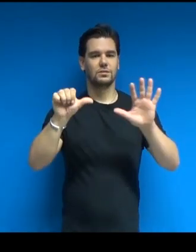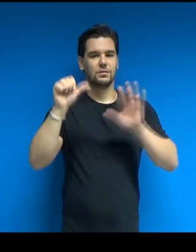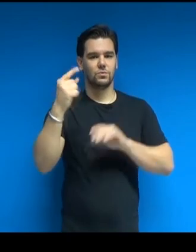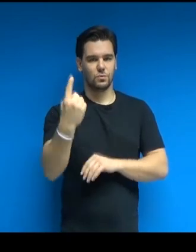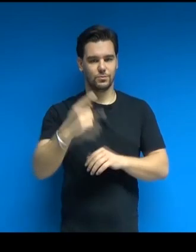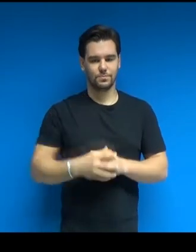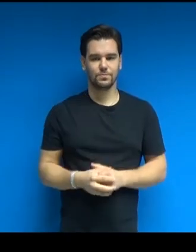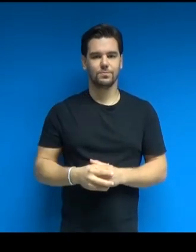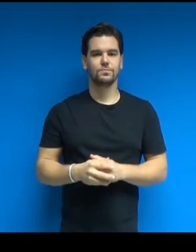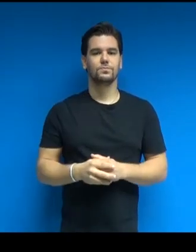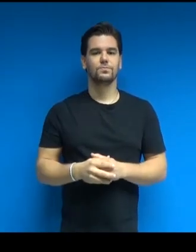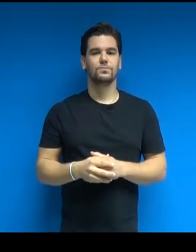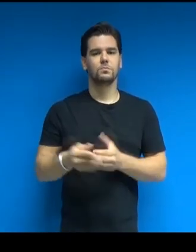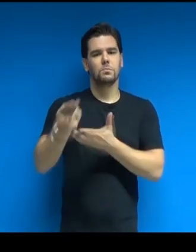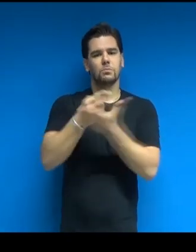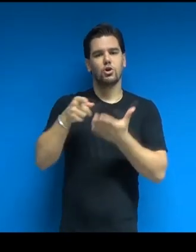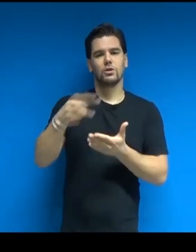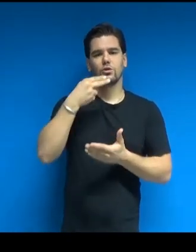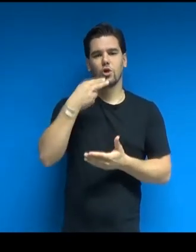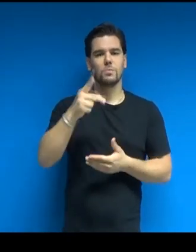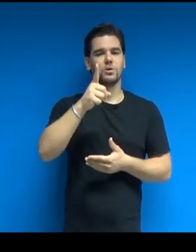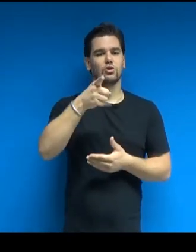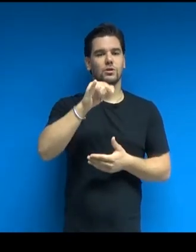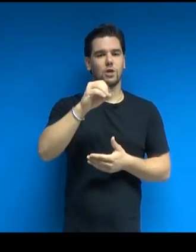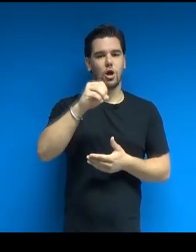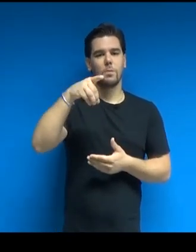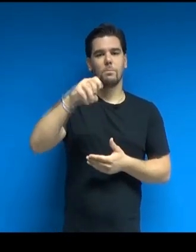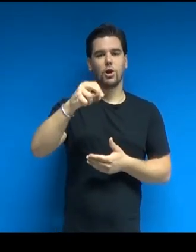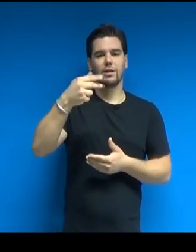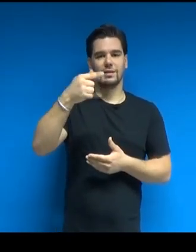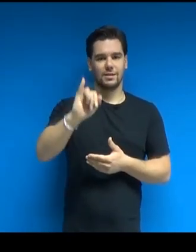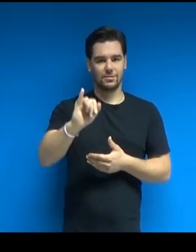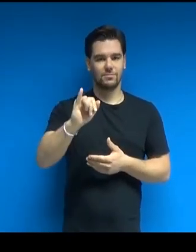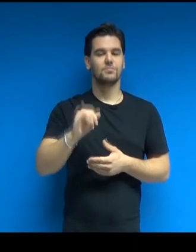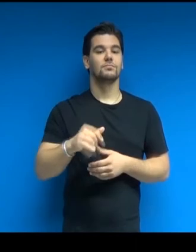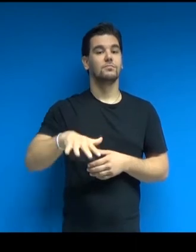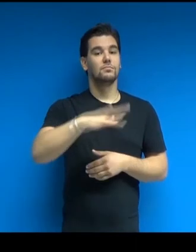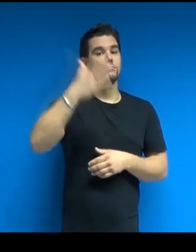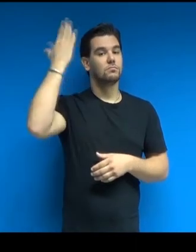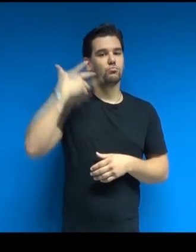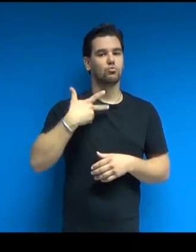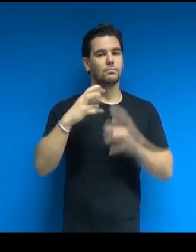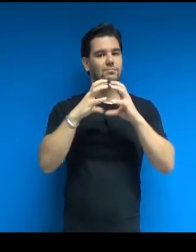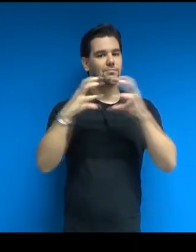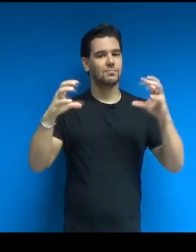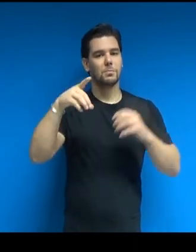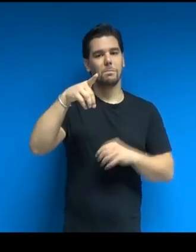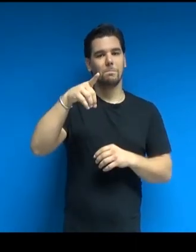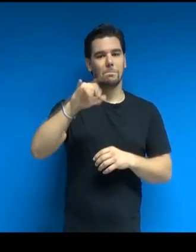cui sorgevano gli stabilimenti della Pirelli, distrutti dai bombardamenti della Seconda Guerra Mondiale.